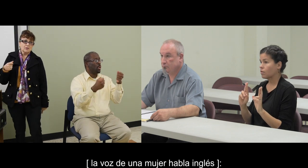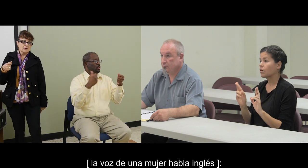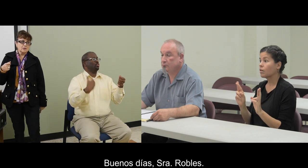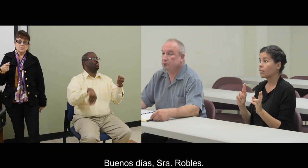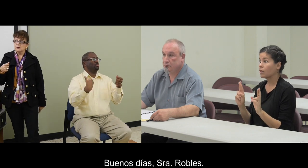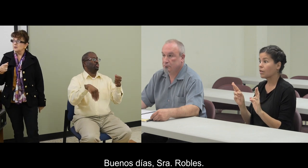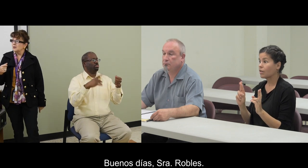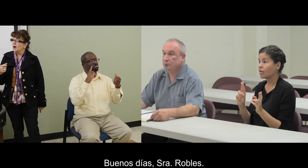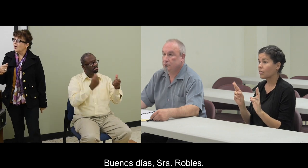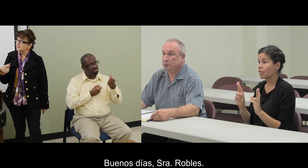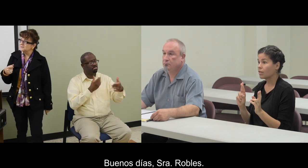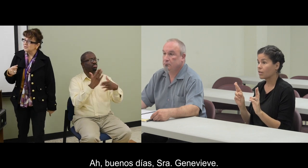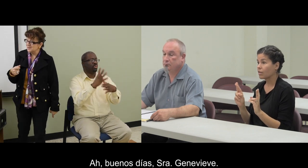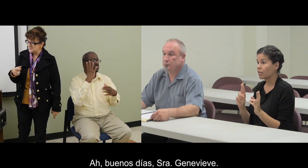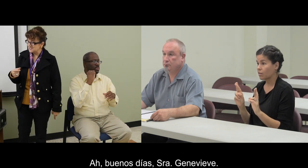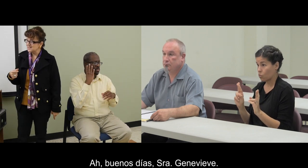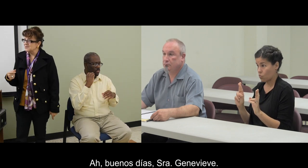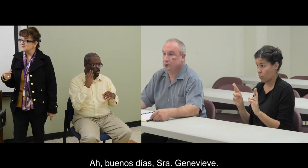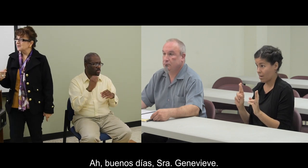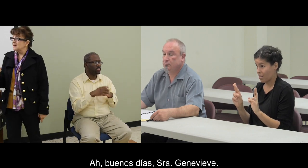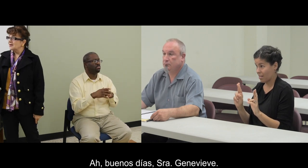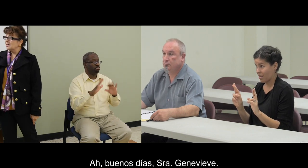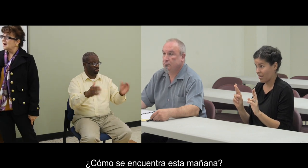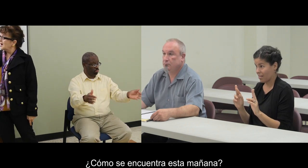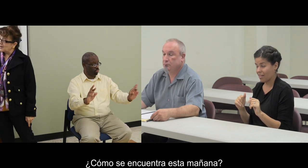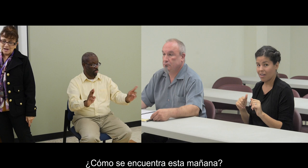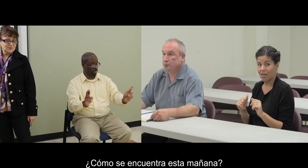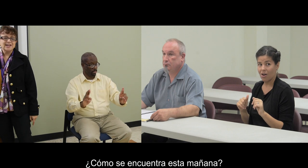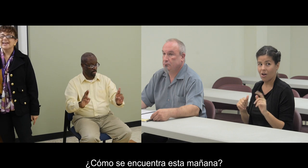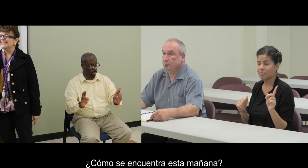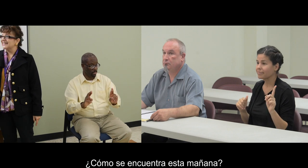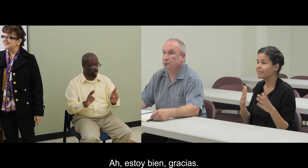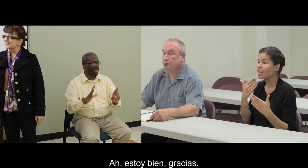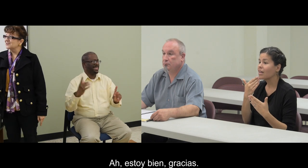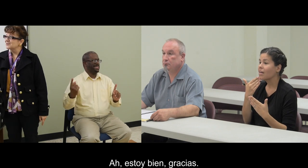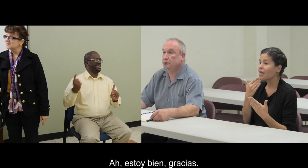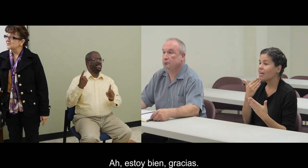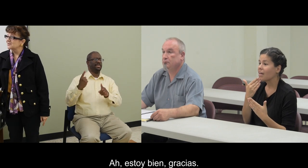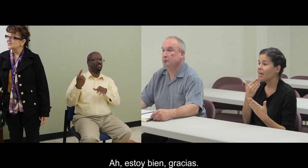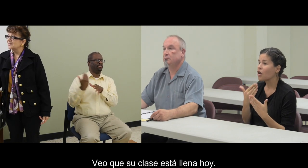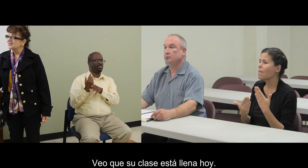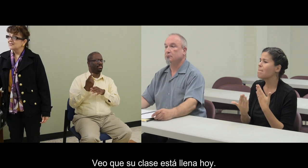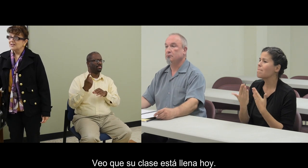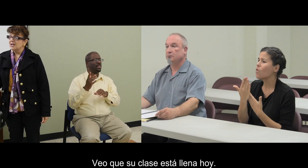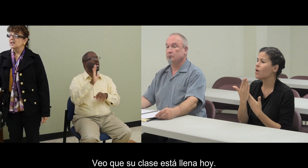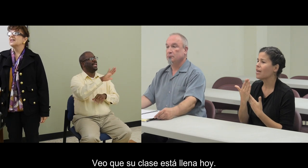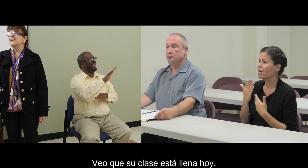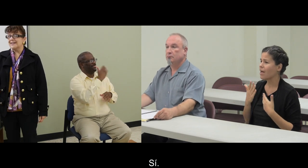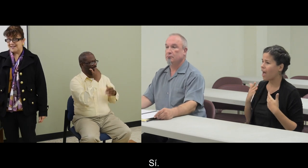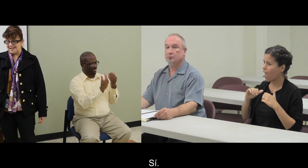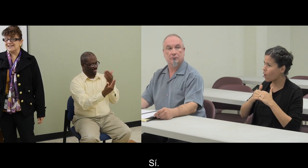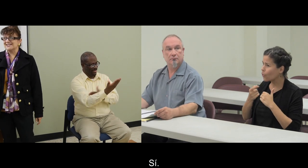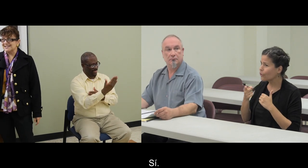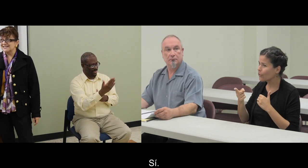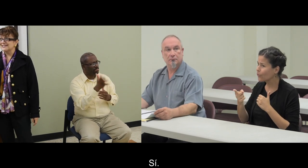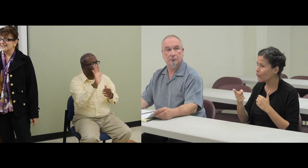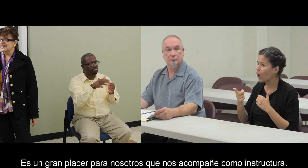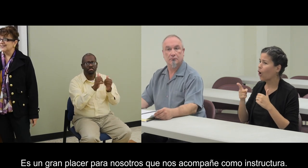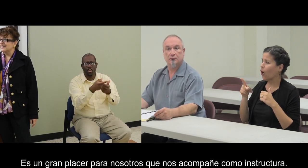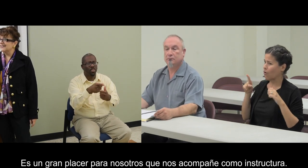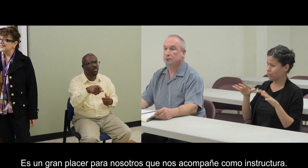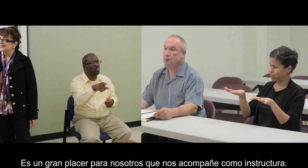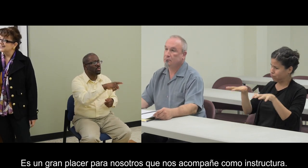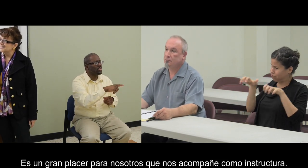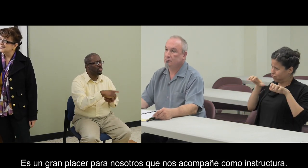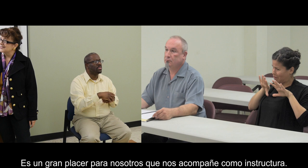Good morning, Ms. Robles. Oh, good morning, Ms. How are you this morning? I'm okay, thank I see you have a full class today. Yes. We're